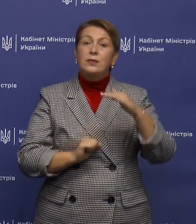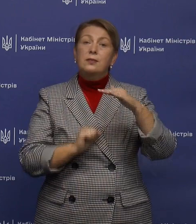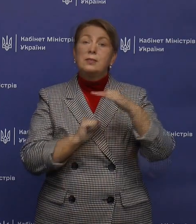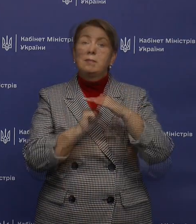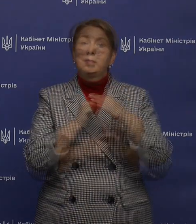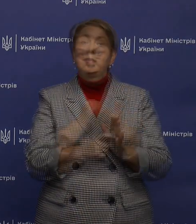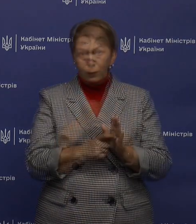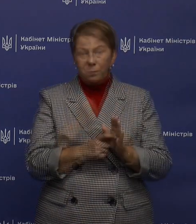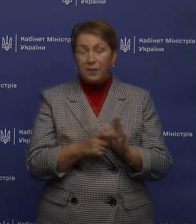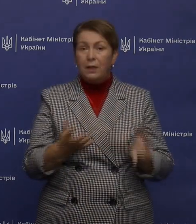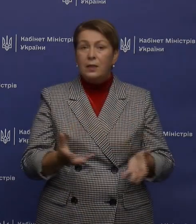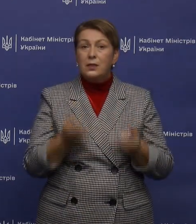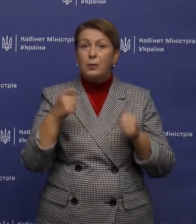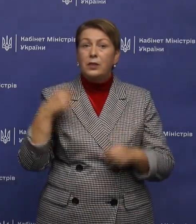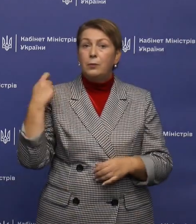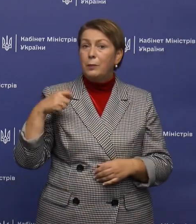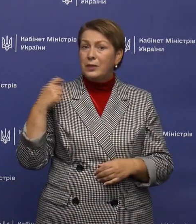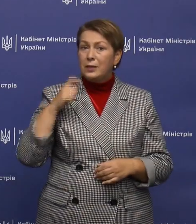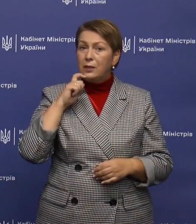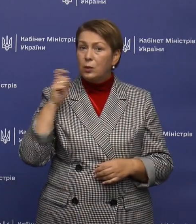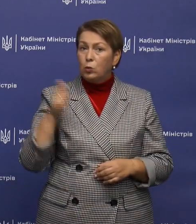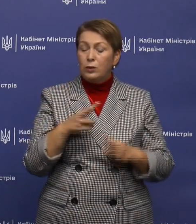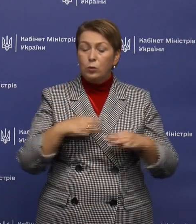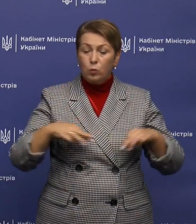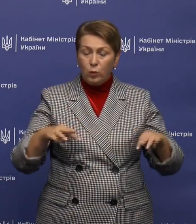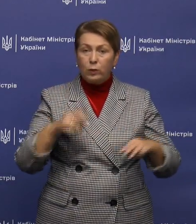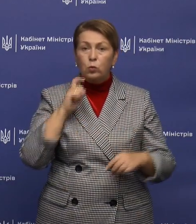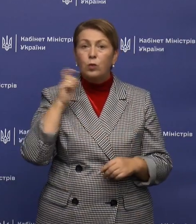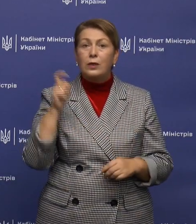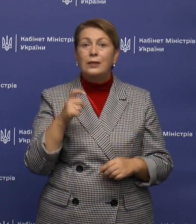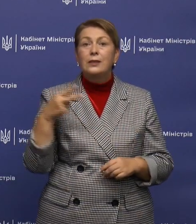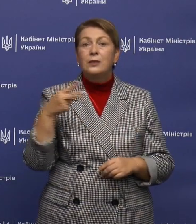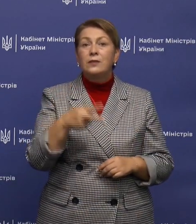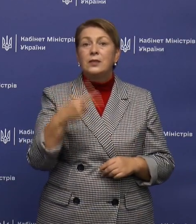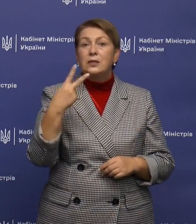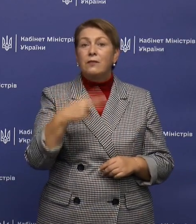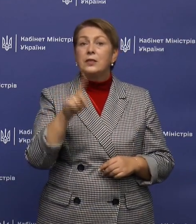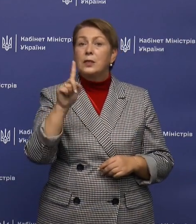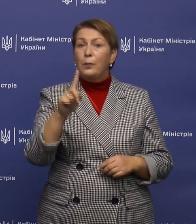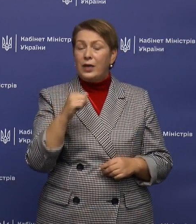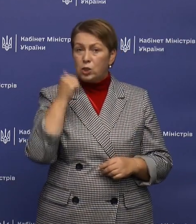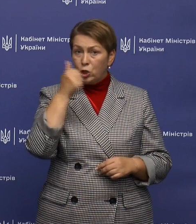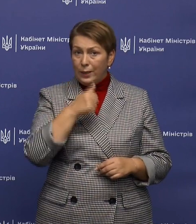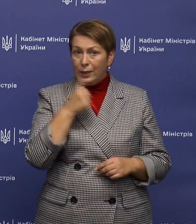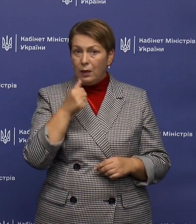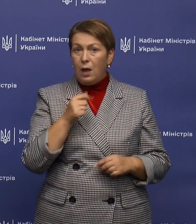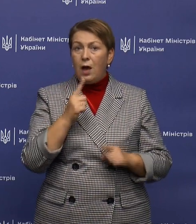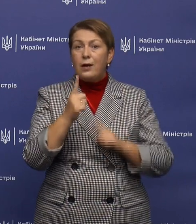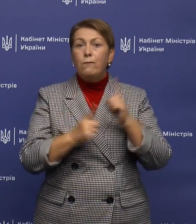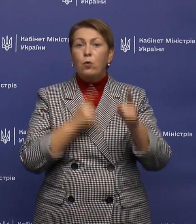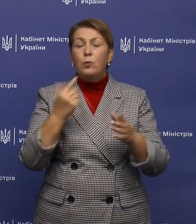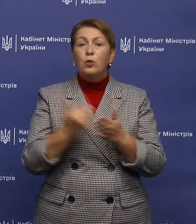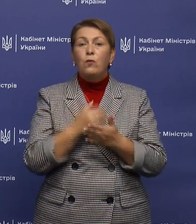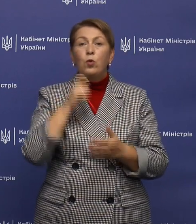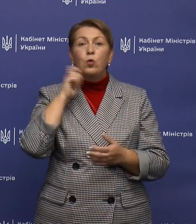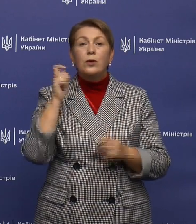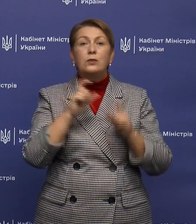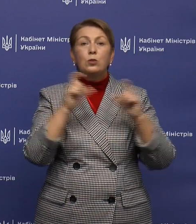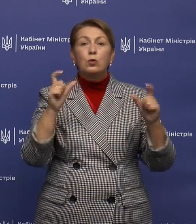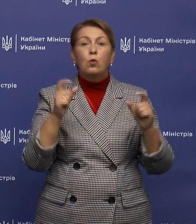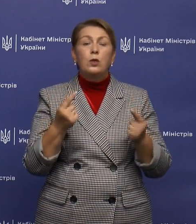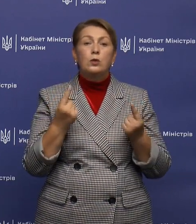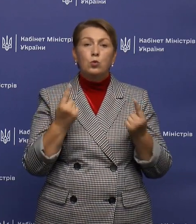старшої За підтримки президента України, уряду України, на 2021 рік реформи нової української школи